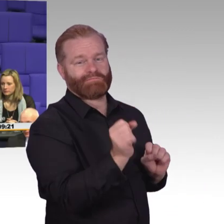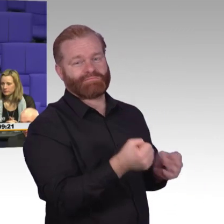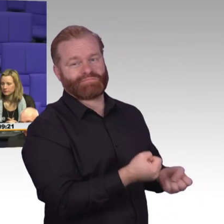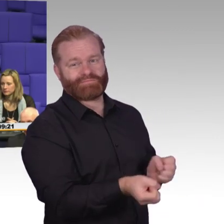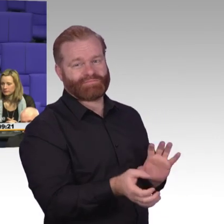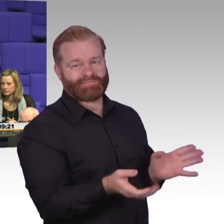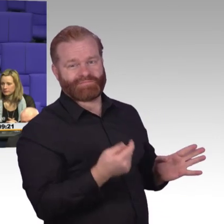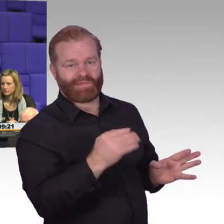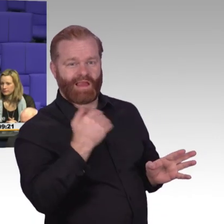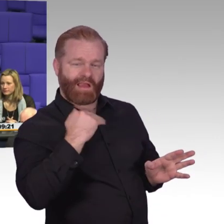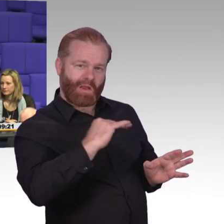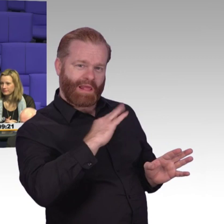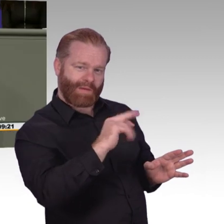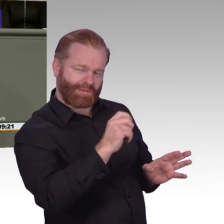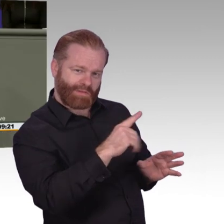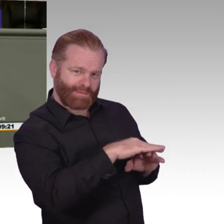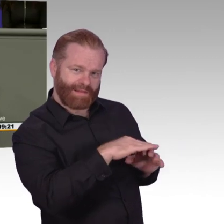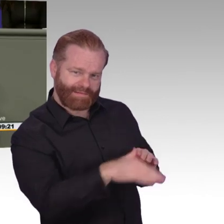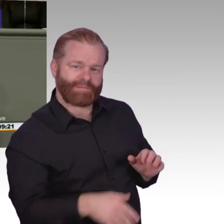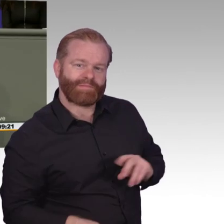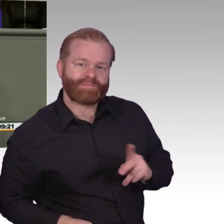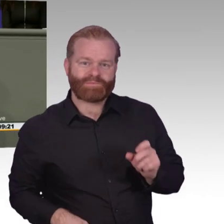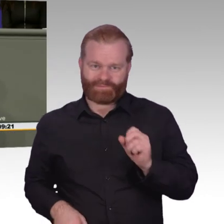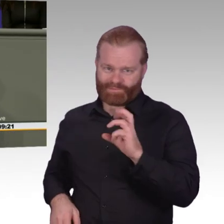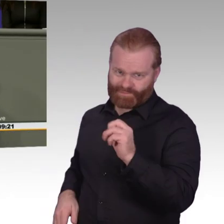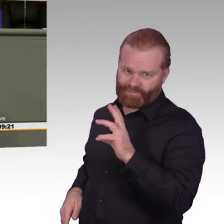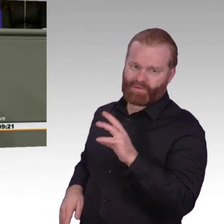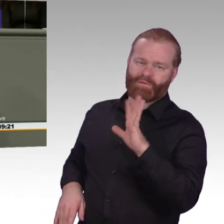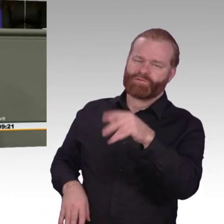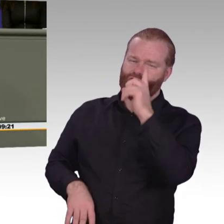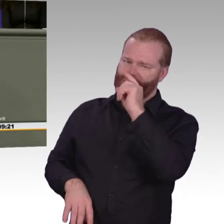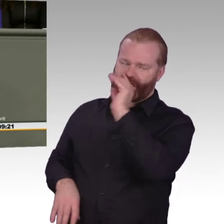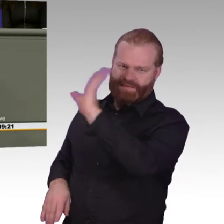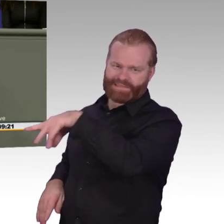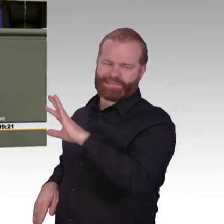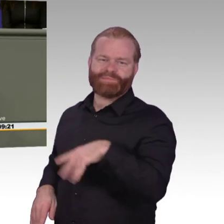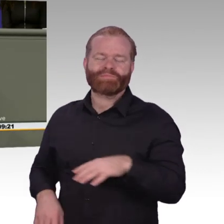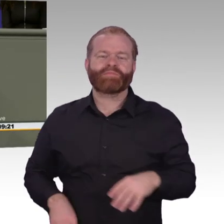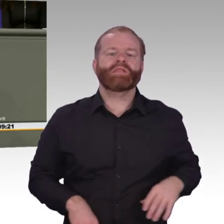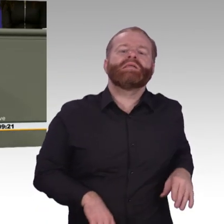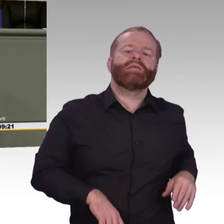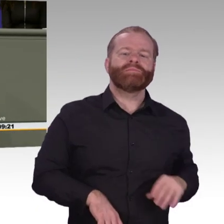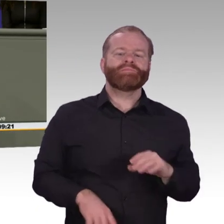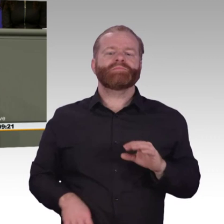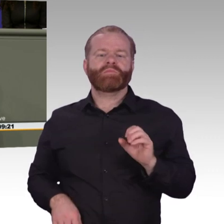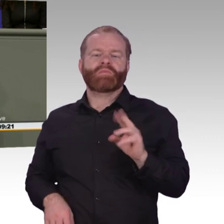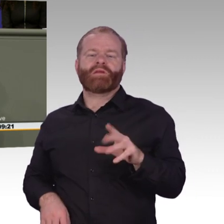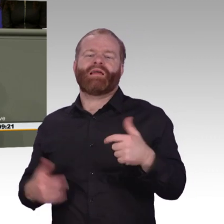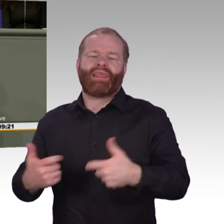sozusagen einfach mal das zur Kenntnis nehmen, was wir machen. Wir haben nicht ein Breitwandförderprogramm, sondern wir sind jetzt wieder in einer Runde. Wir haben eine ganz klare Glasfaserstrategie.